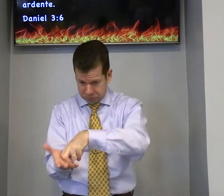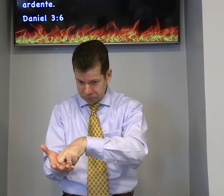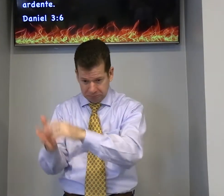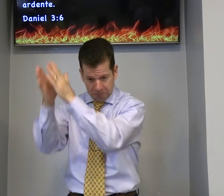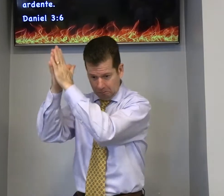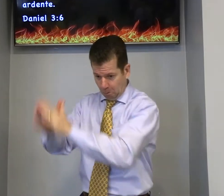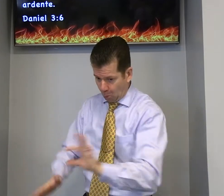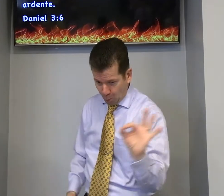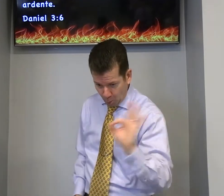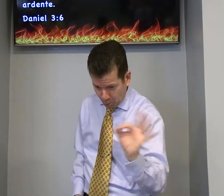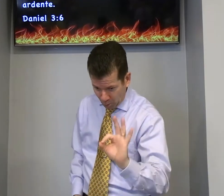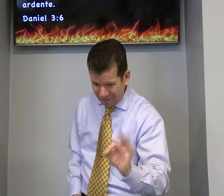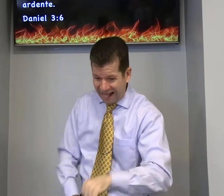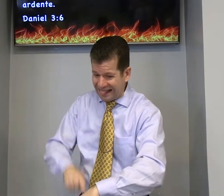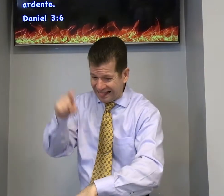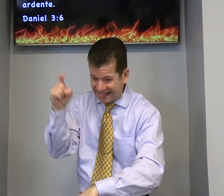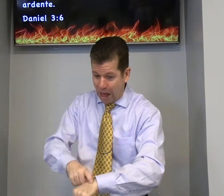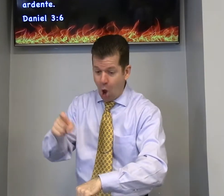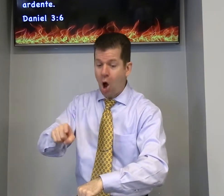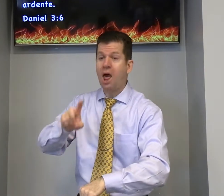será na mesma hora